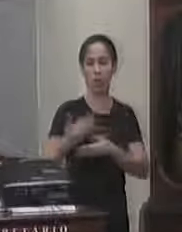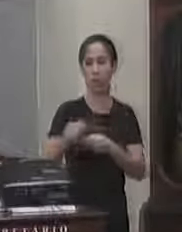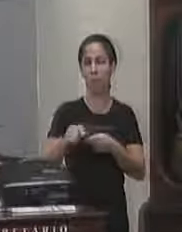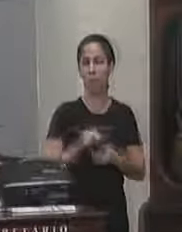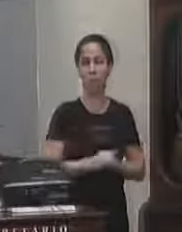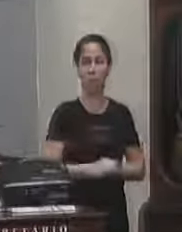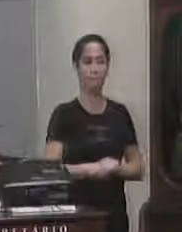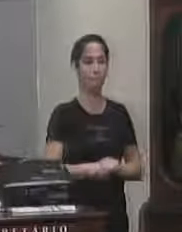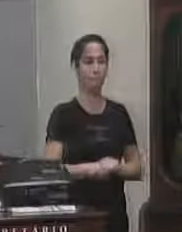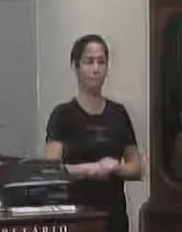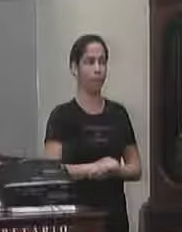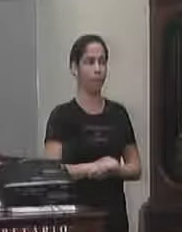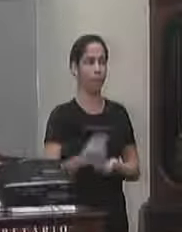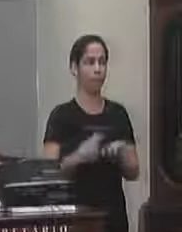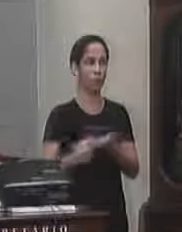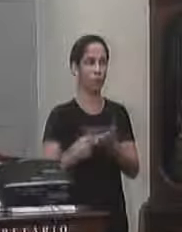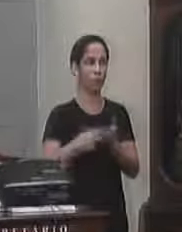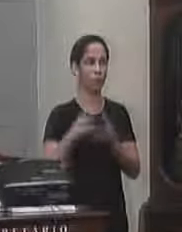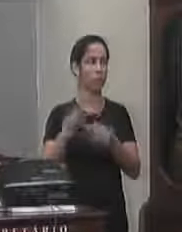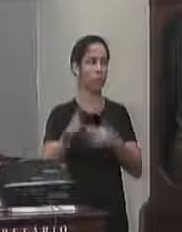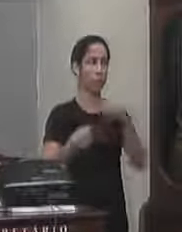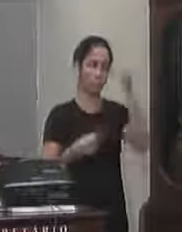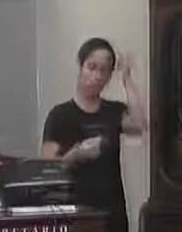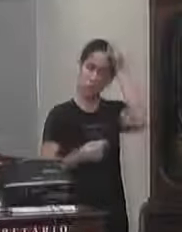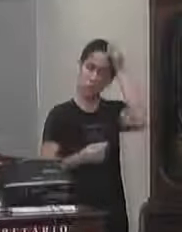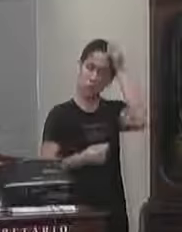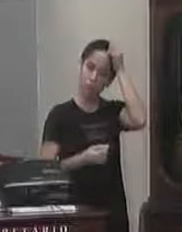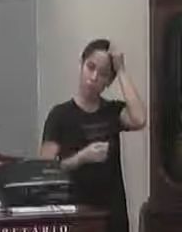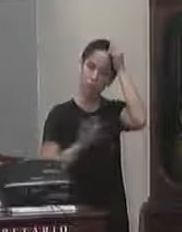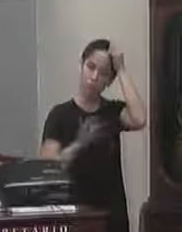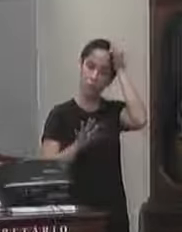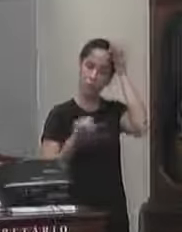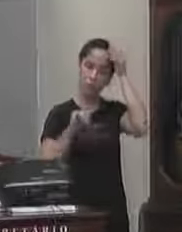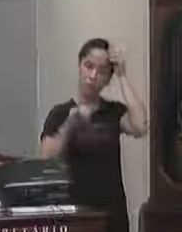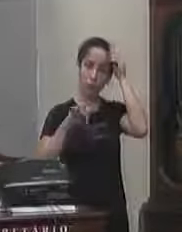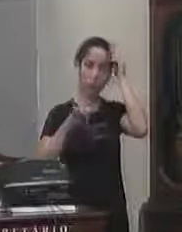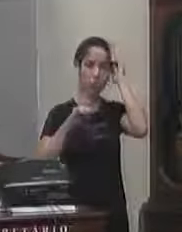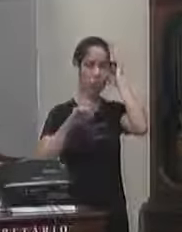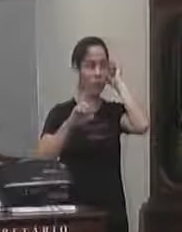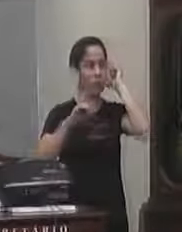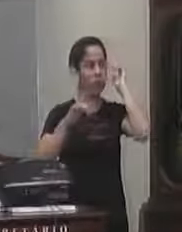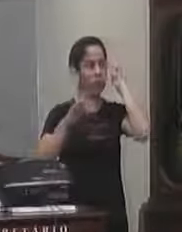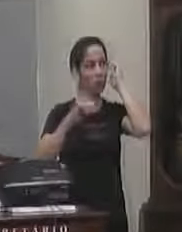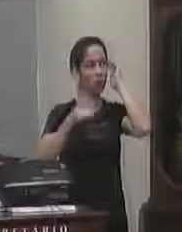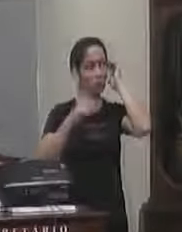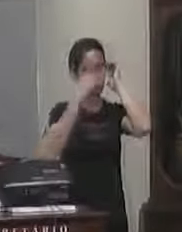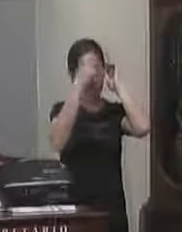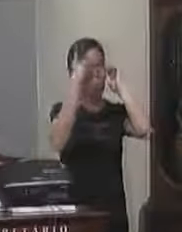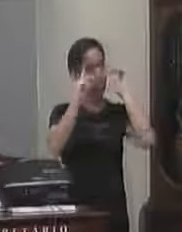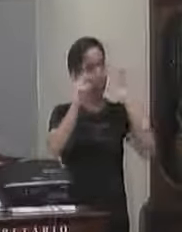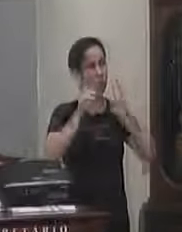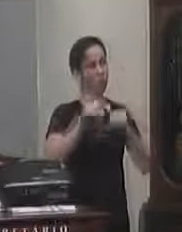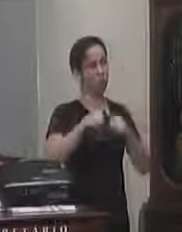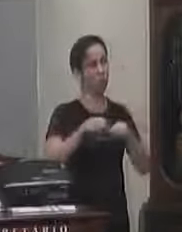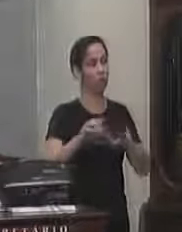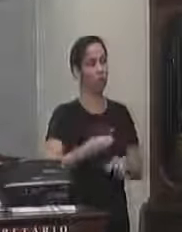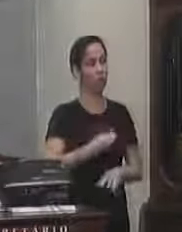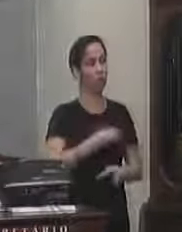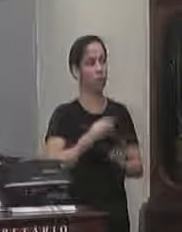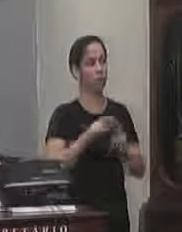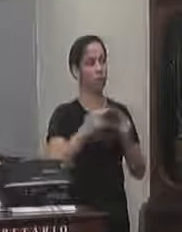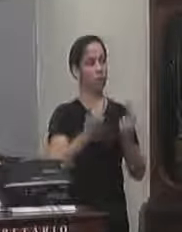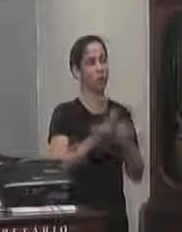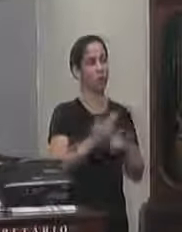e ficou tudo acertado mas infelizmente depois por pessoas não presentes na reunião talvez tenha